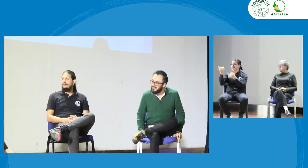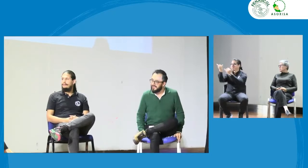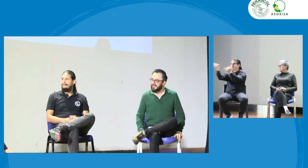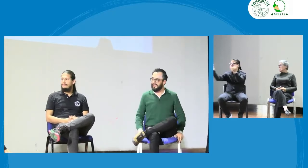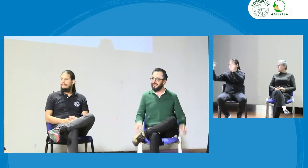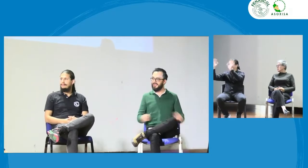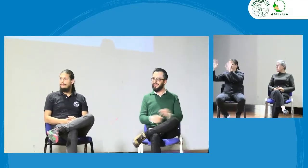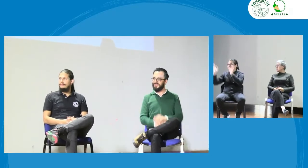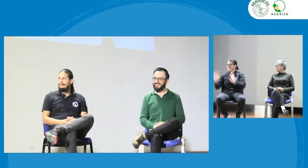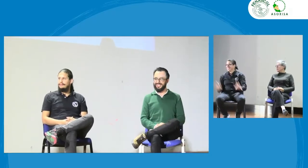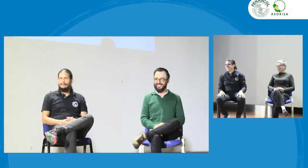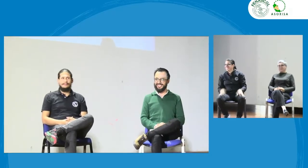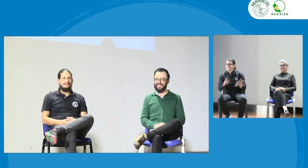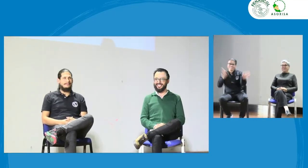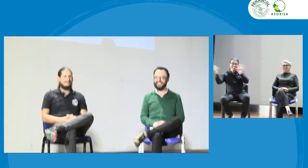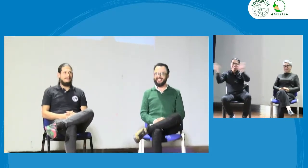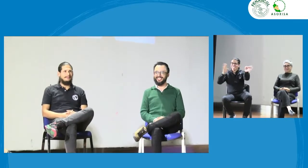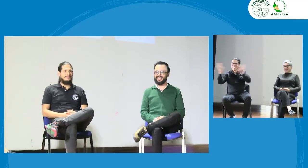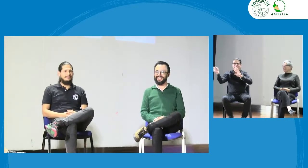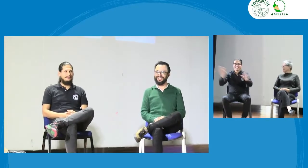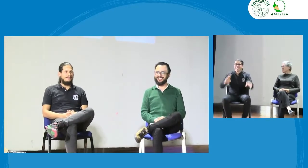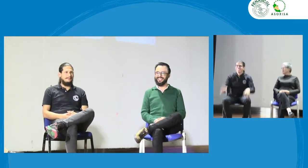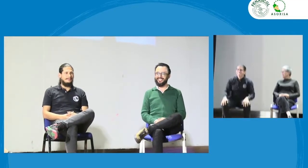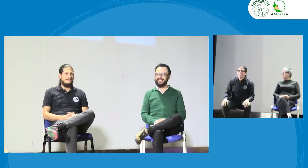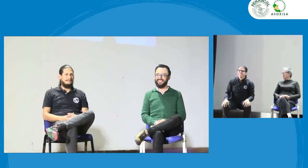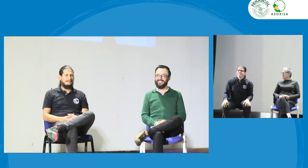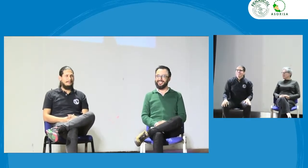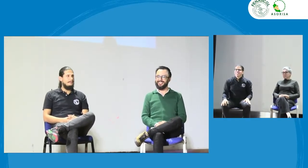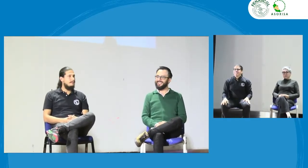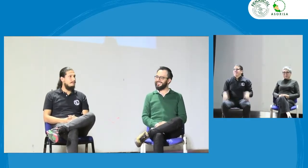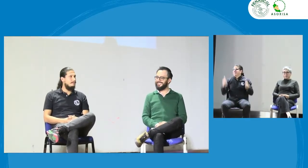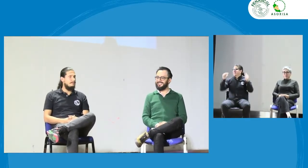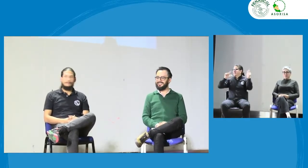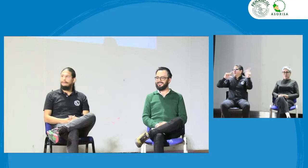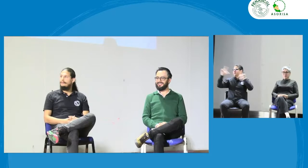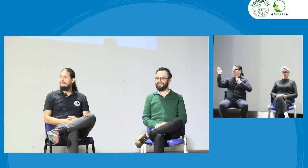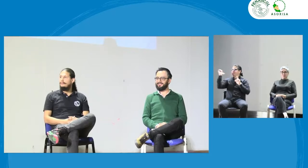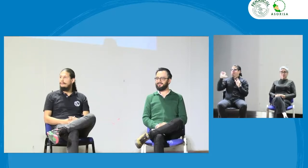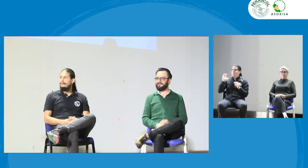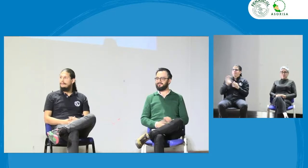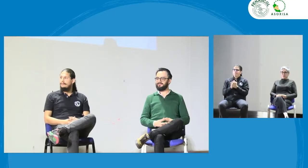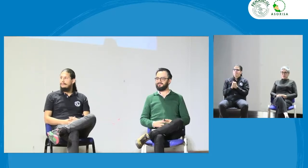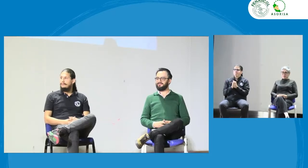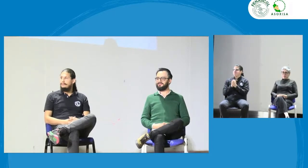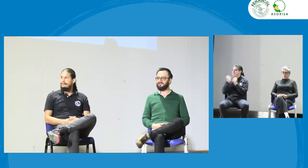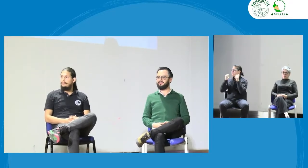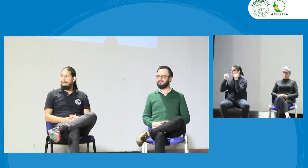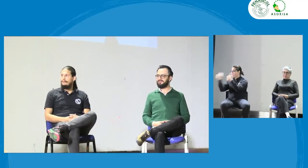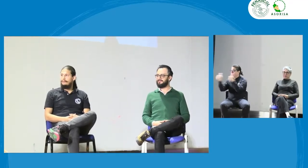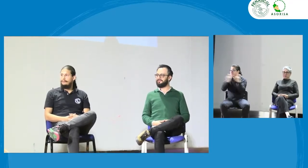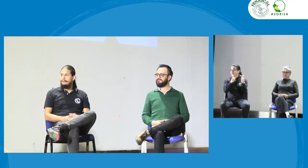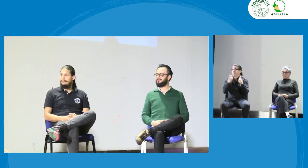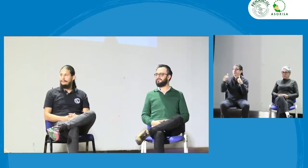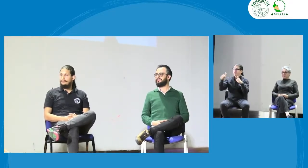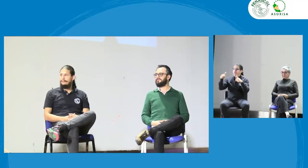Tengo aquí presencial y en cámara tengo que mirar para los que están virtualmente. Ojo, perfecto. Muy bien.